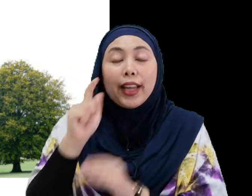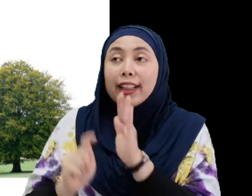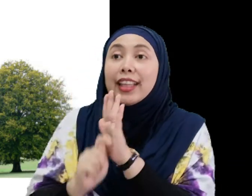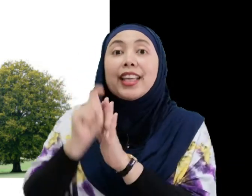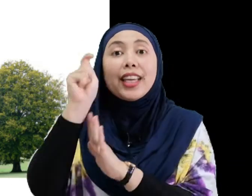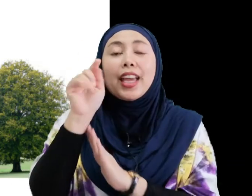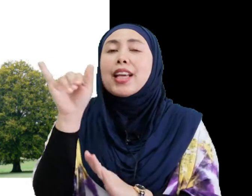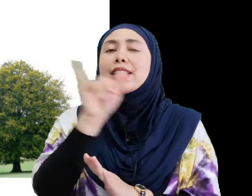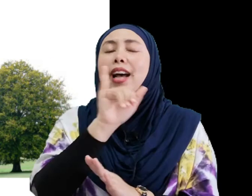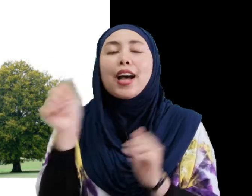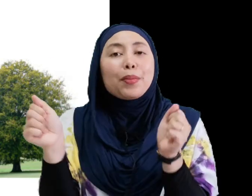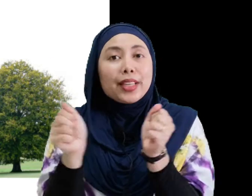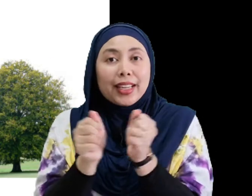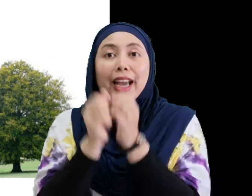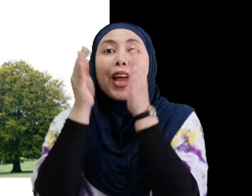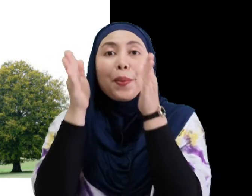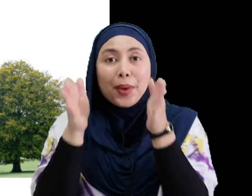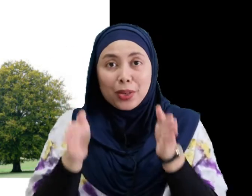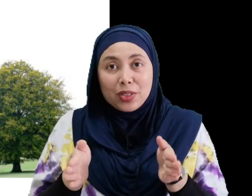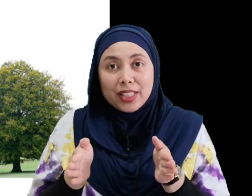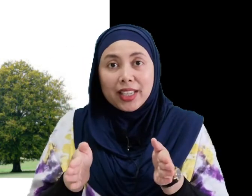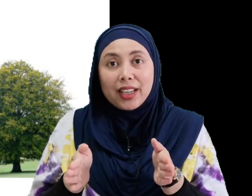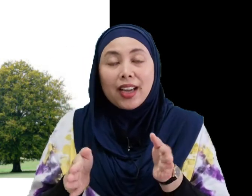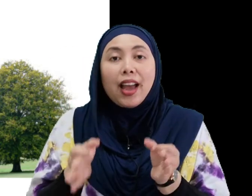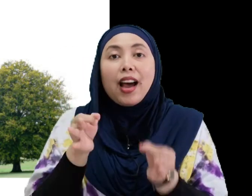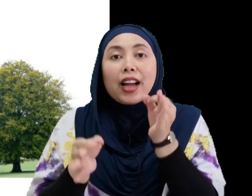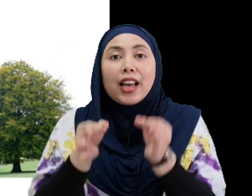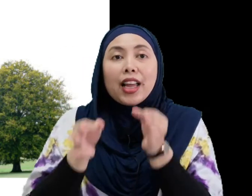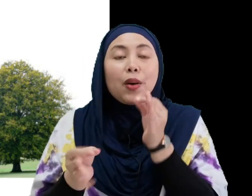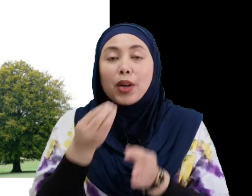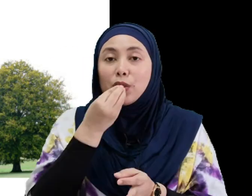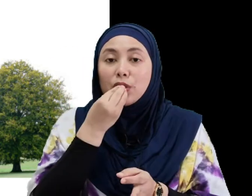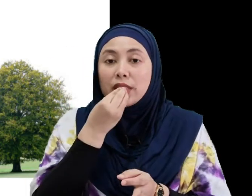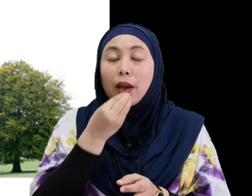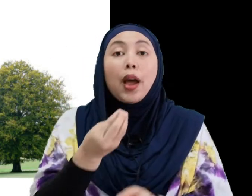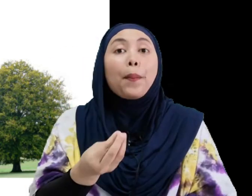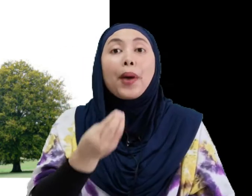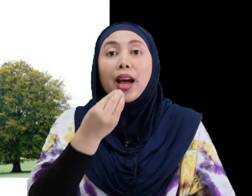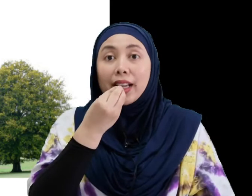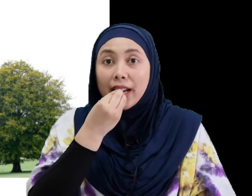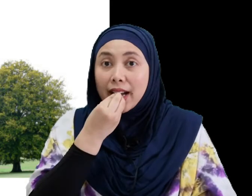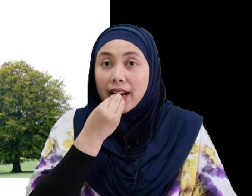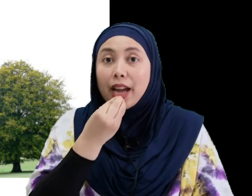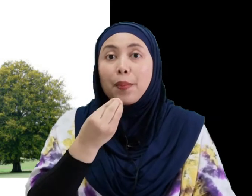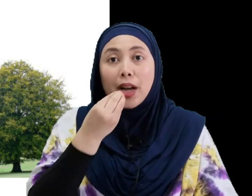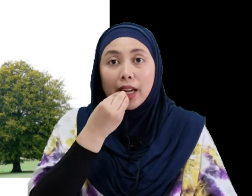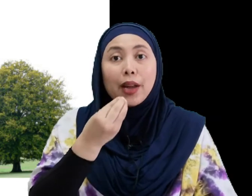Tinggi Sama dengan Manusia Kalau manusia Makan Makan